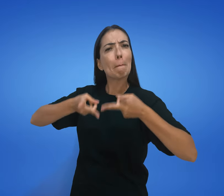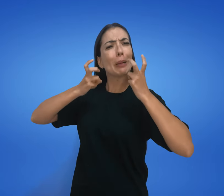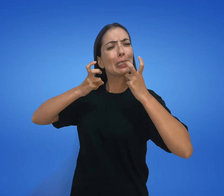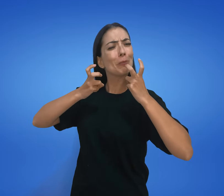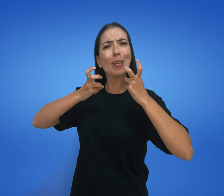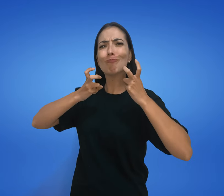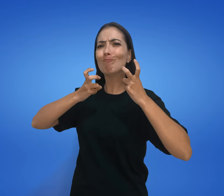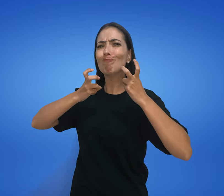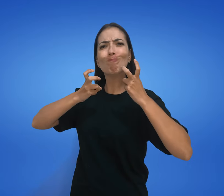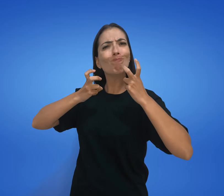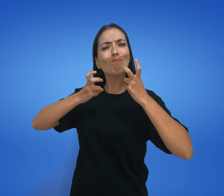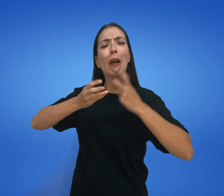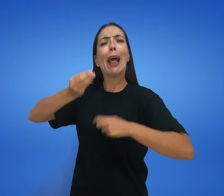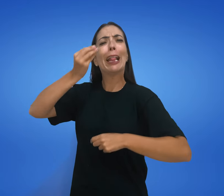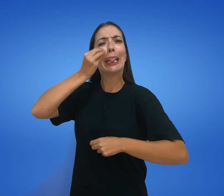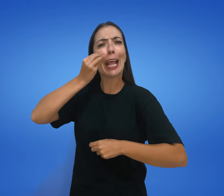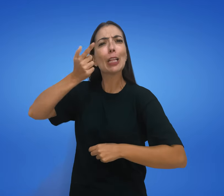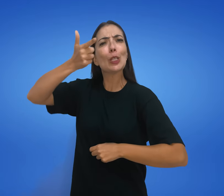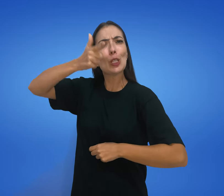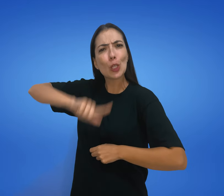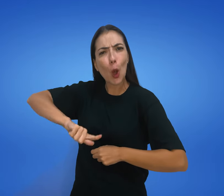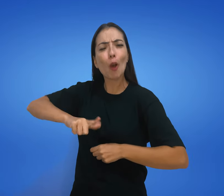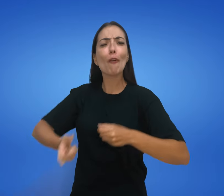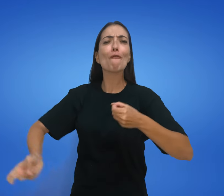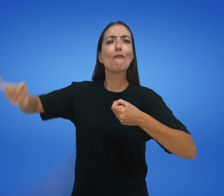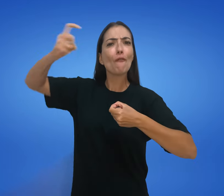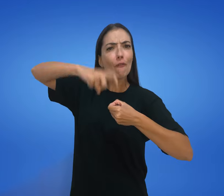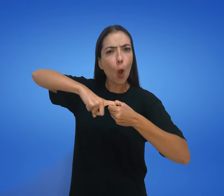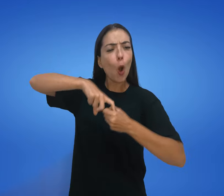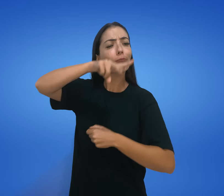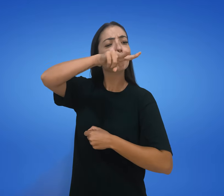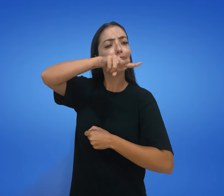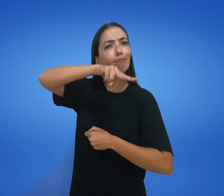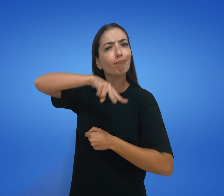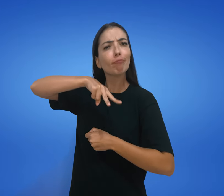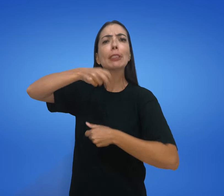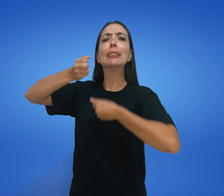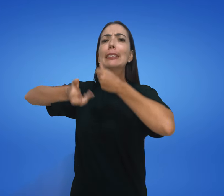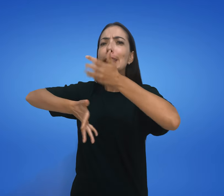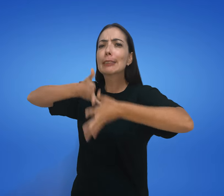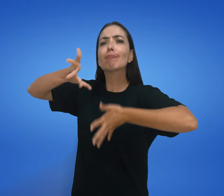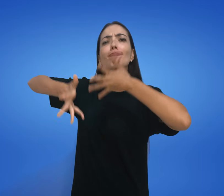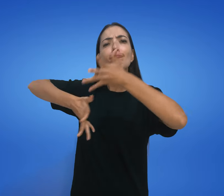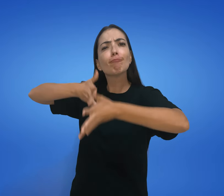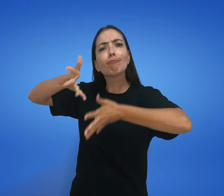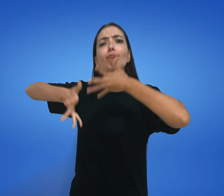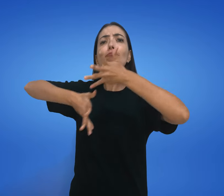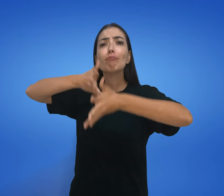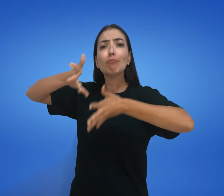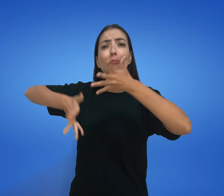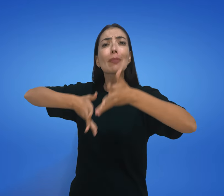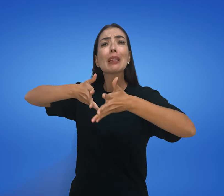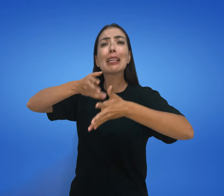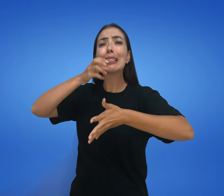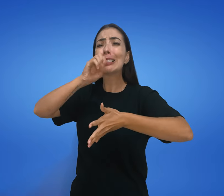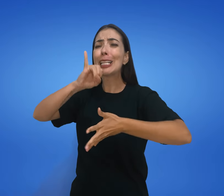Se você perceber que não ficou bom, tente novamente, sinalize novamente. E se você